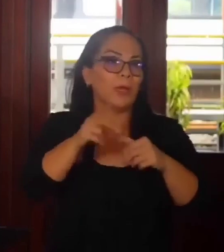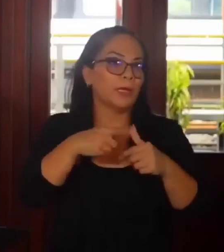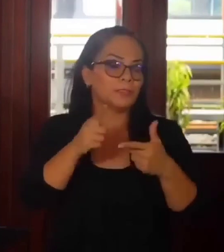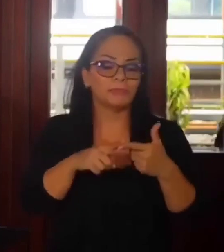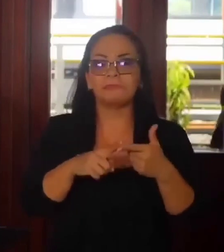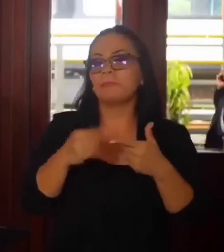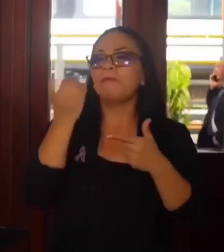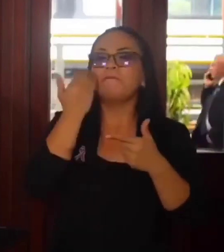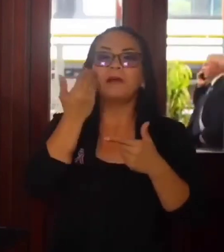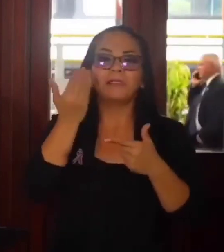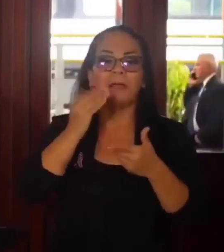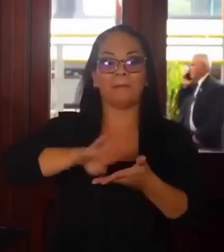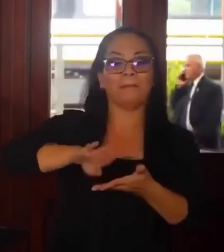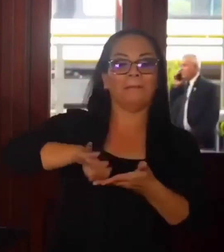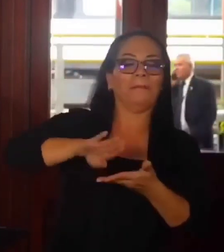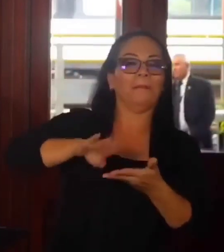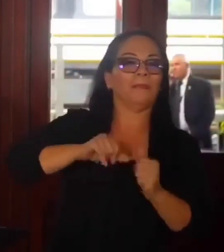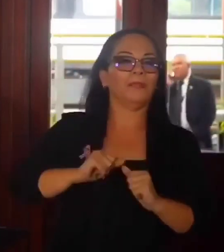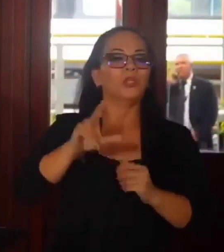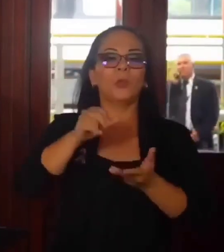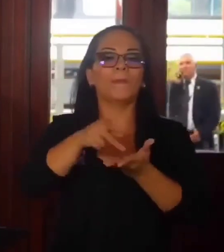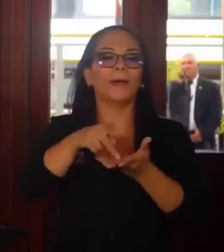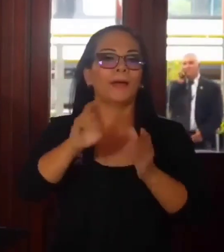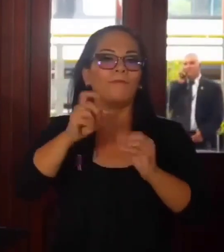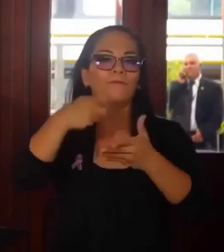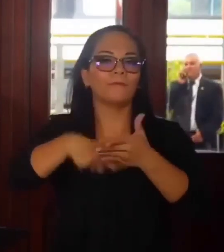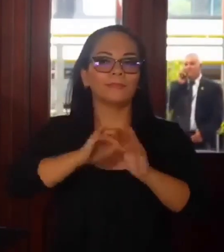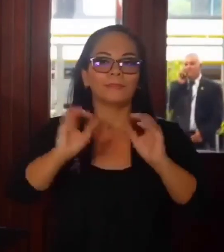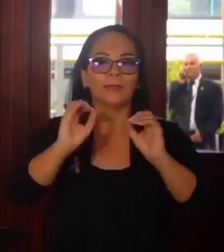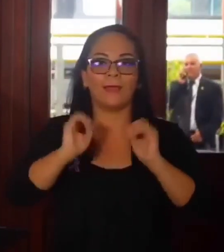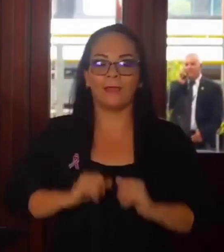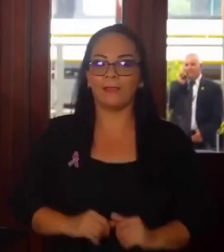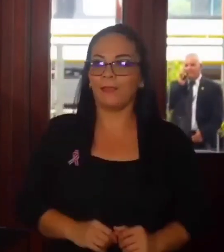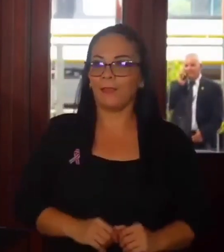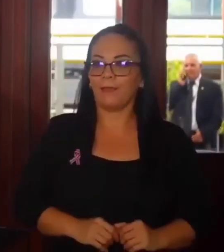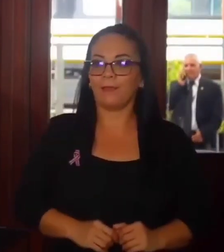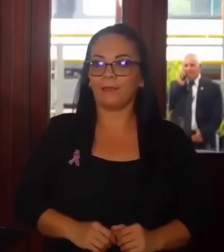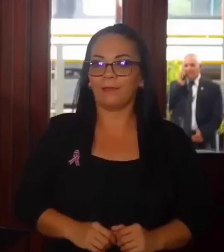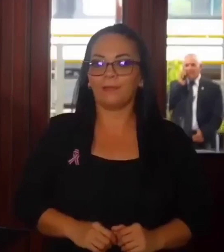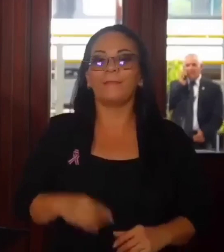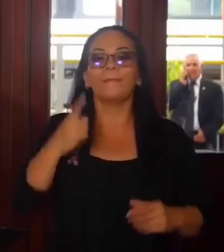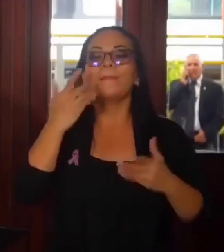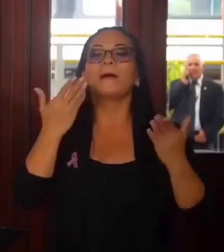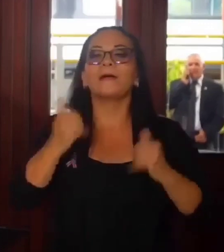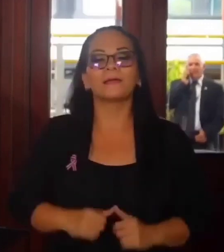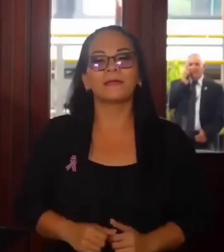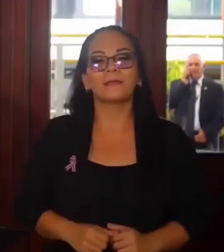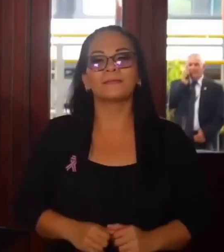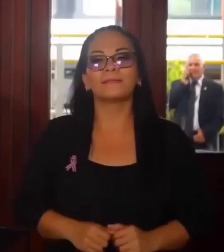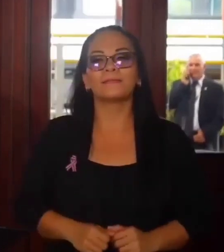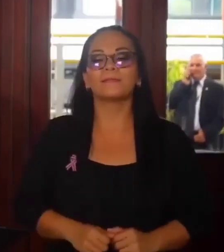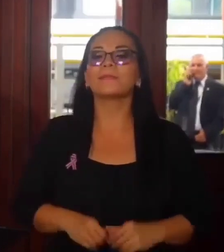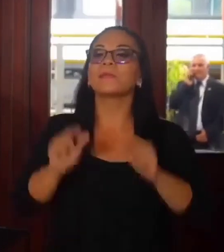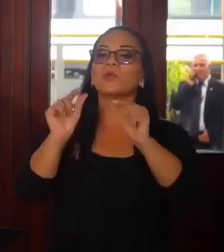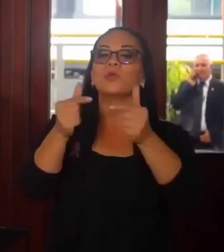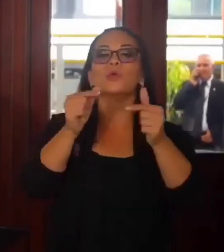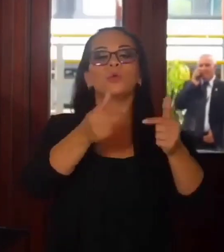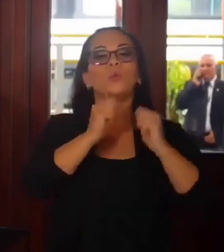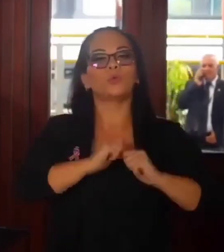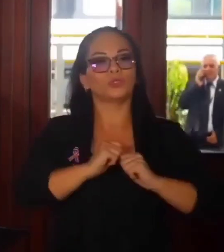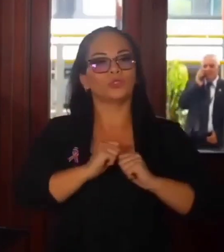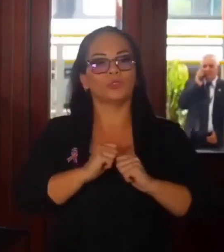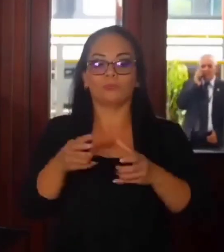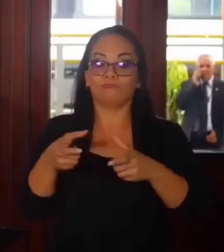facilitar la ilusión fiscal, para que tengan esos grupos tan